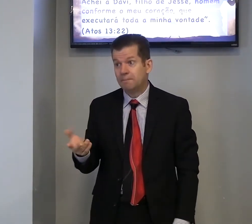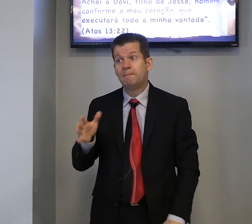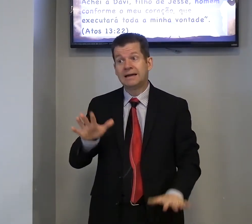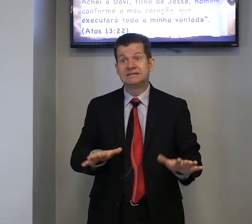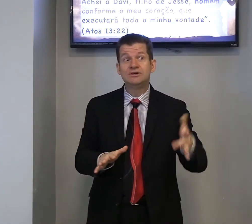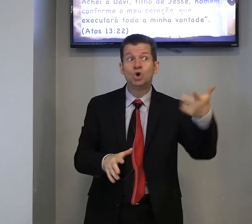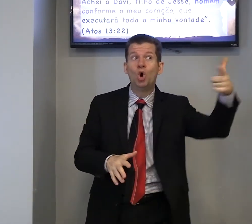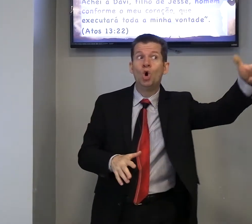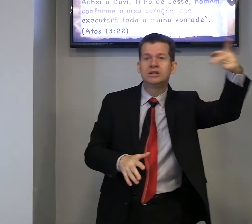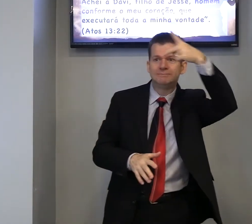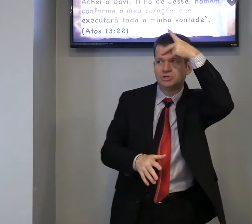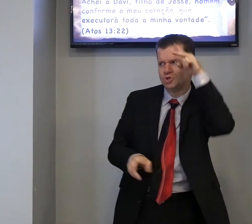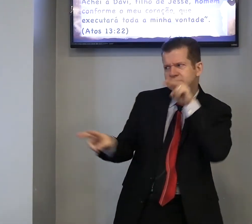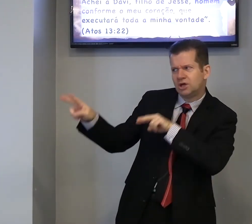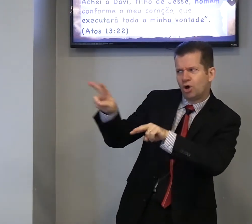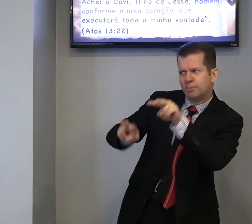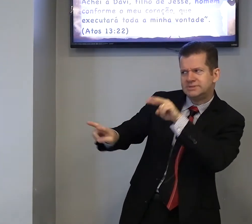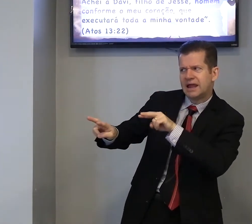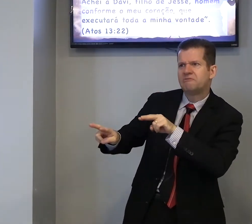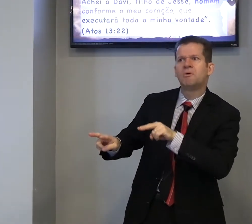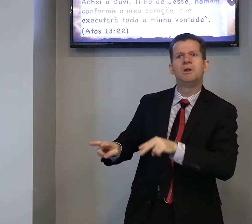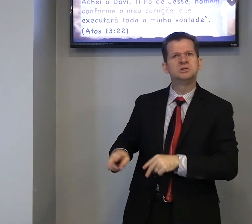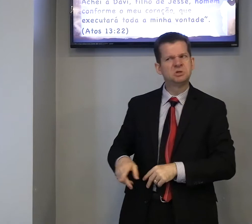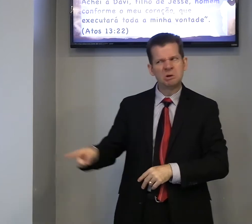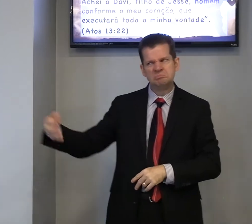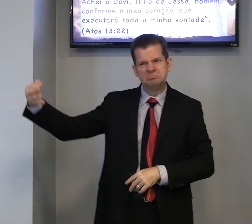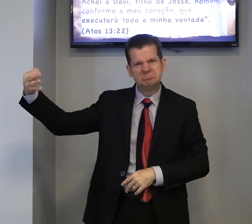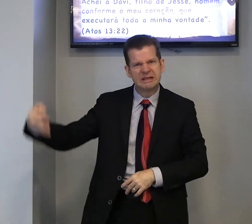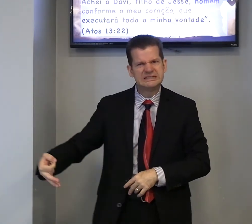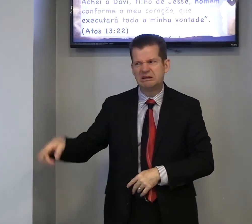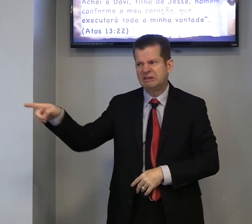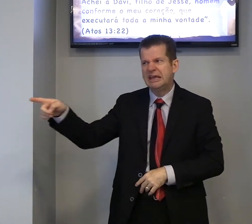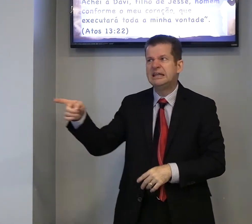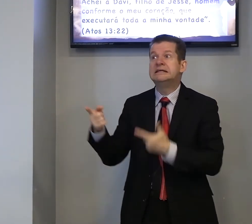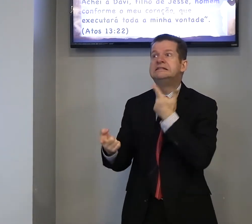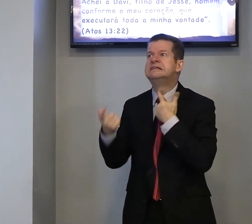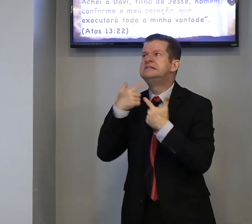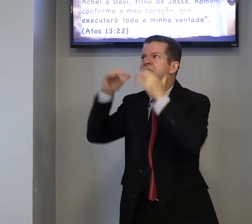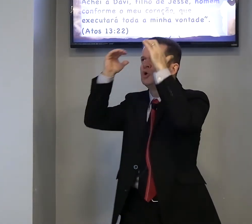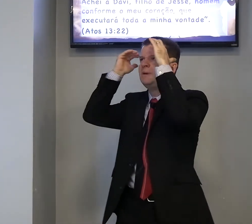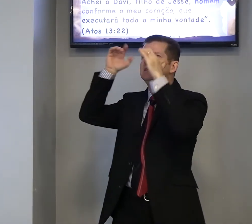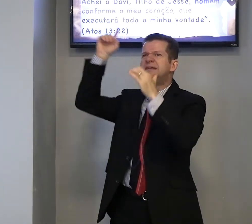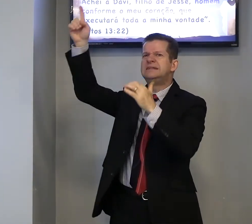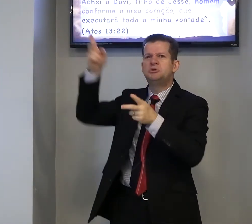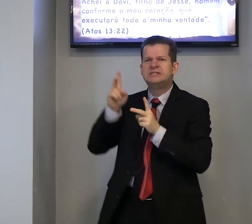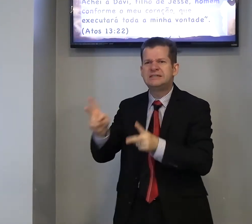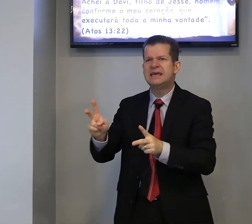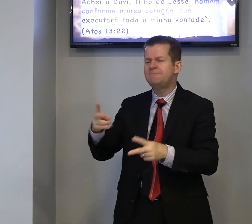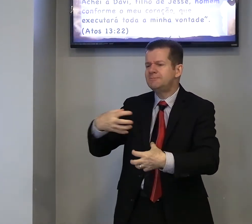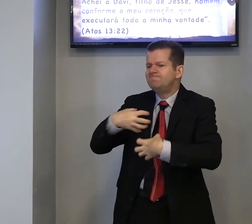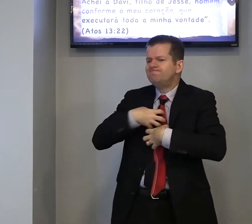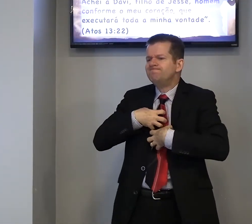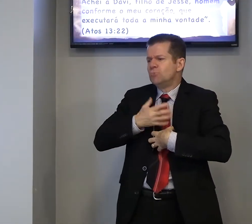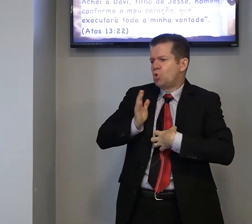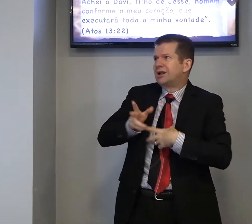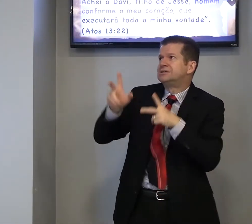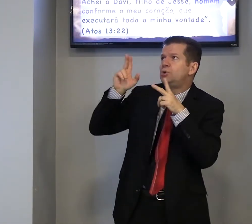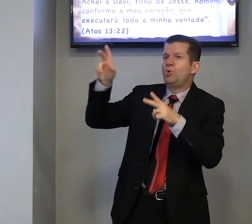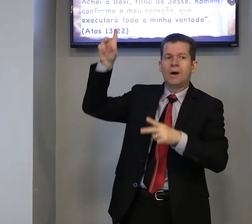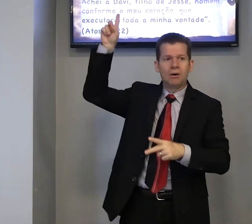mas, talvez, outras pessoas, observam, olha só, está certo, ele, deseja obedecer a Deus, sempre, coração igual,